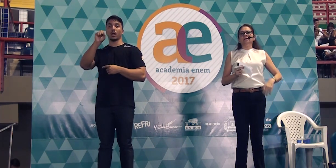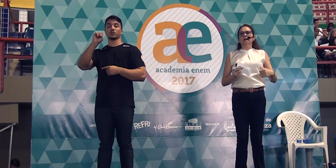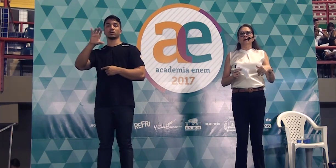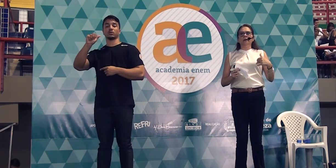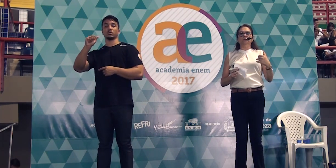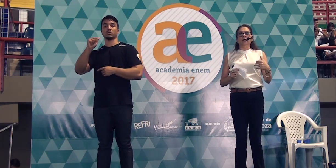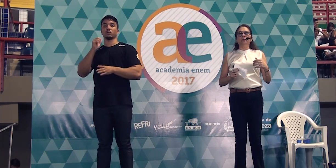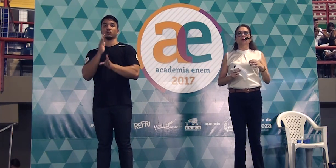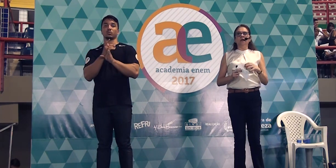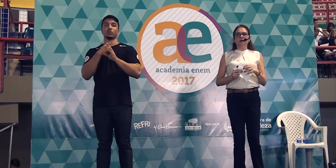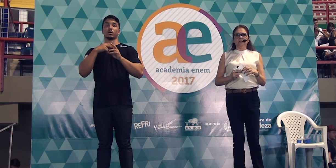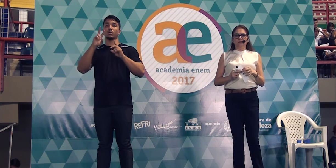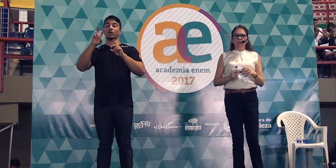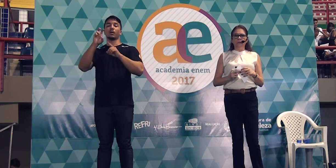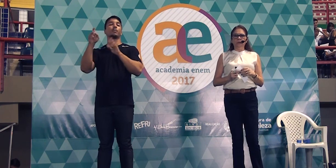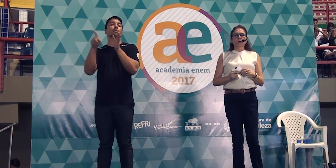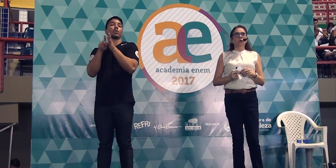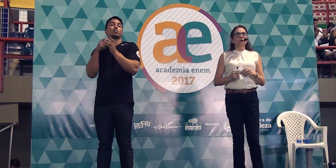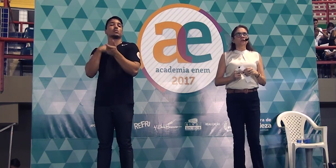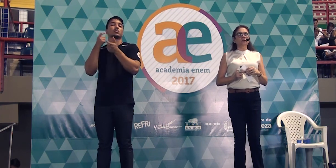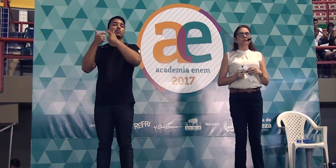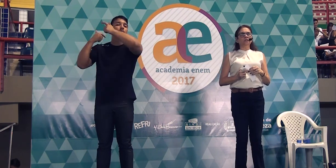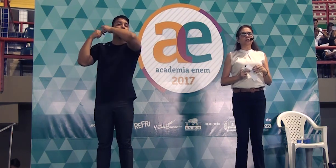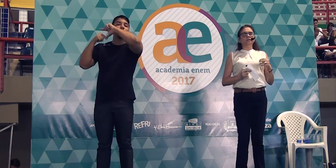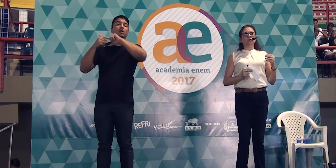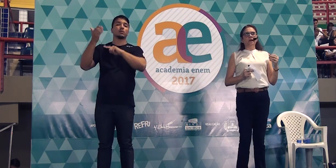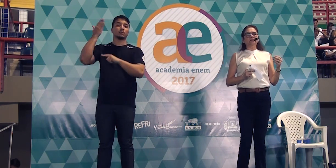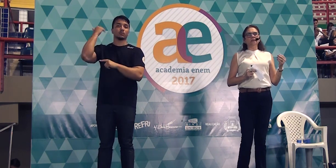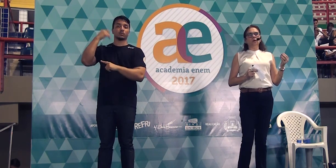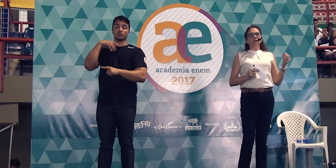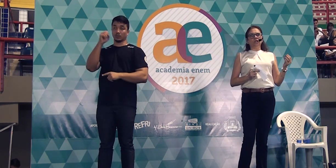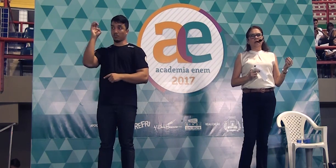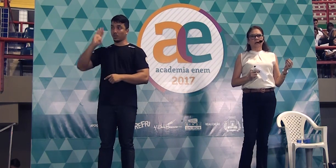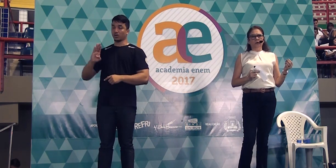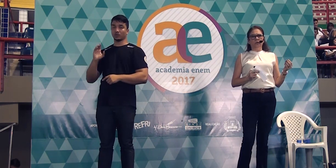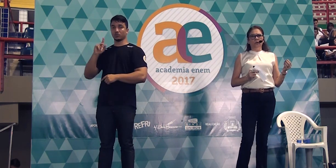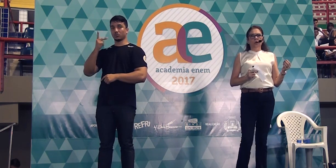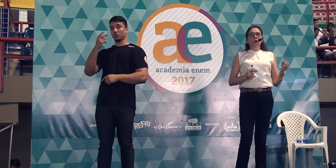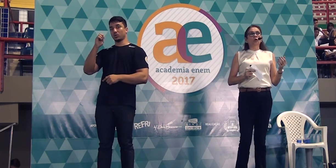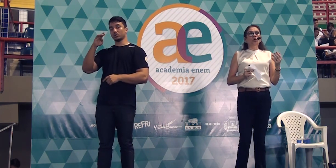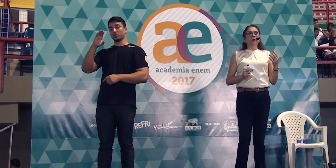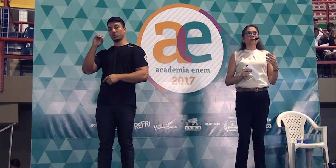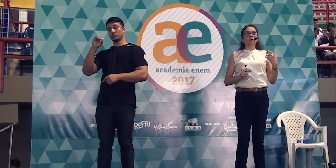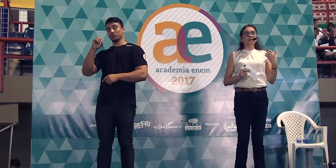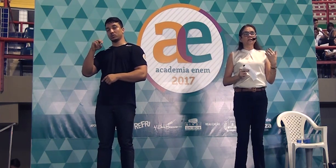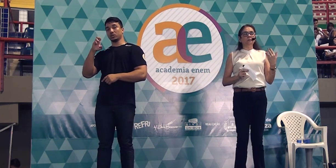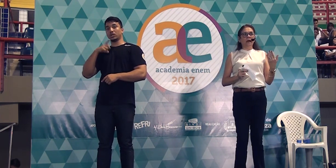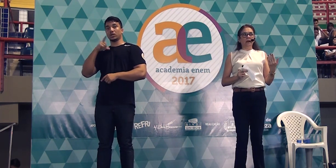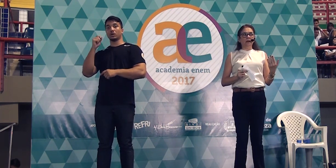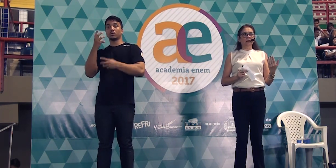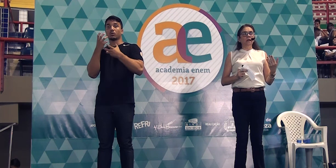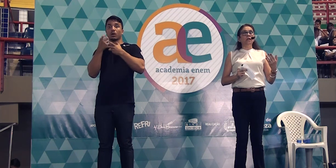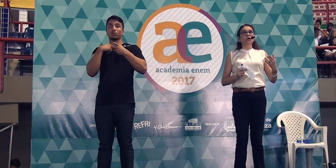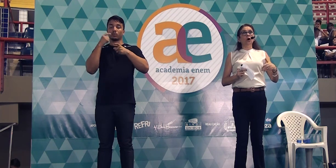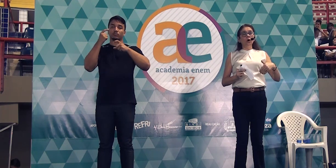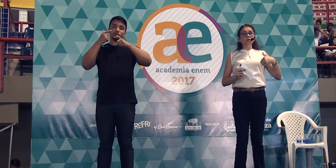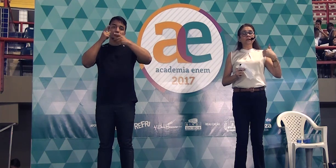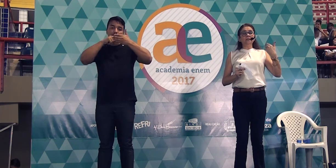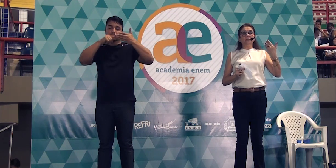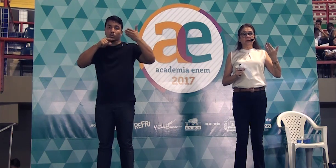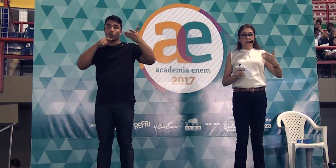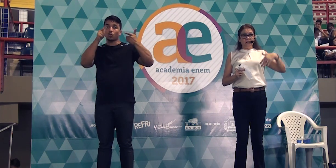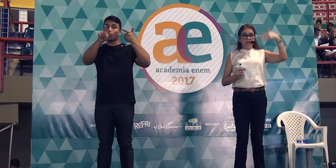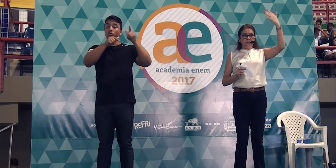que esse termo é um termo clássico. Quando você diz, no Brasil odierno, o corretor espera que